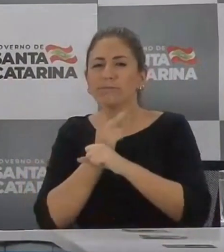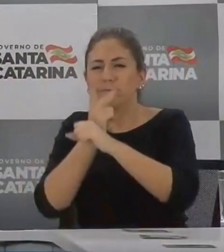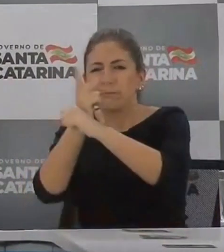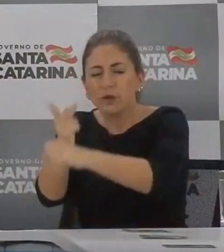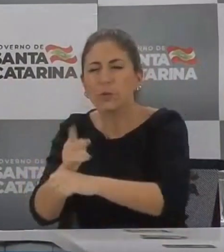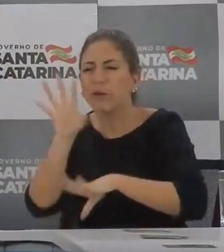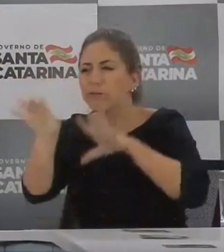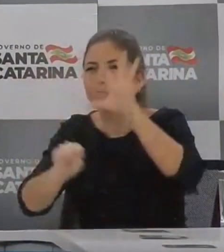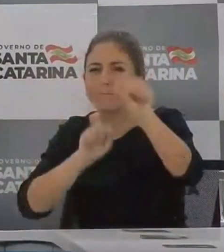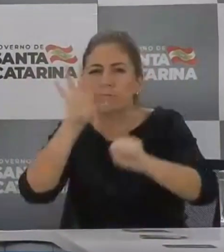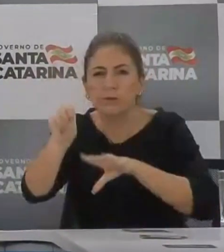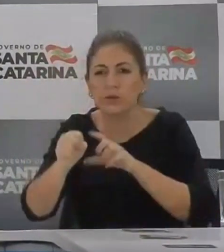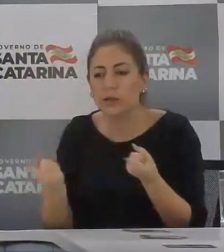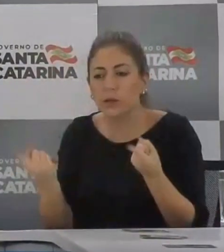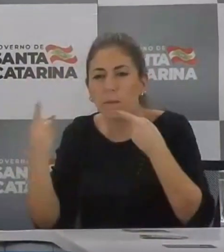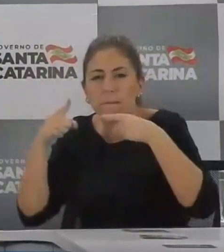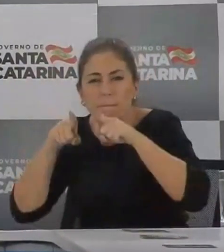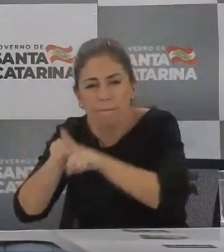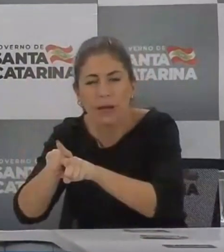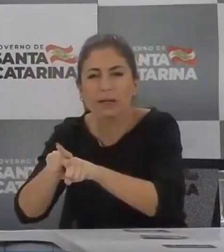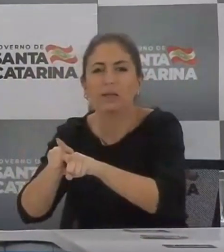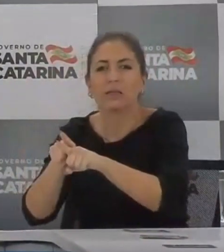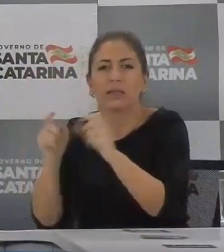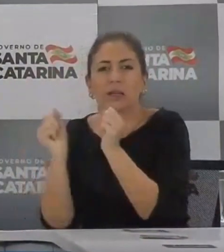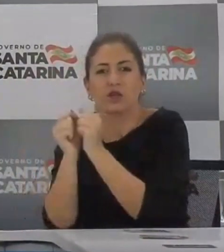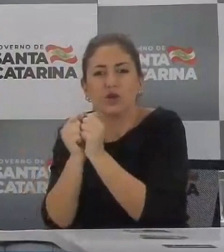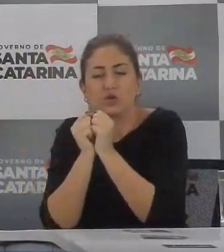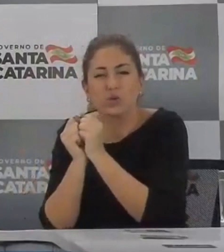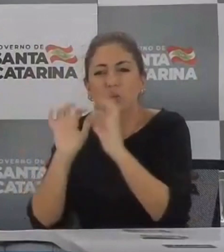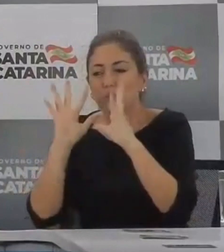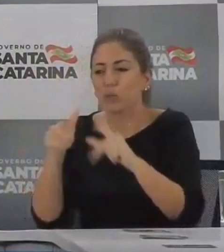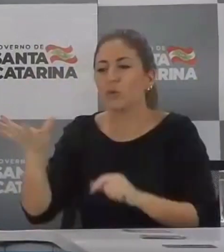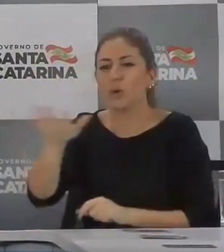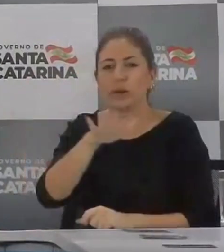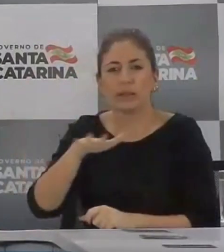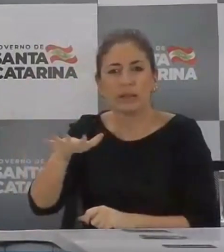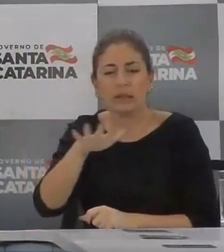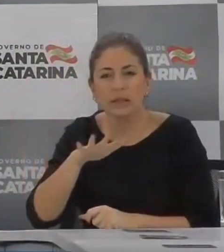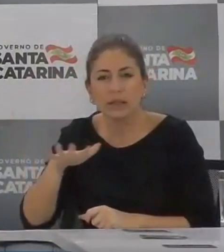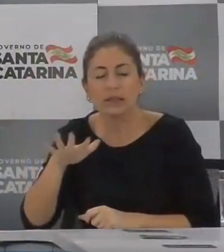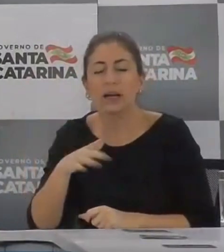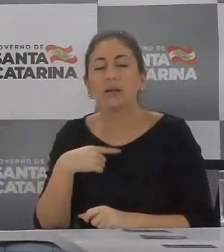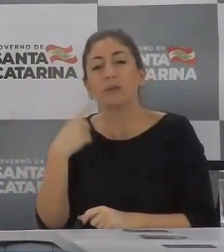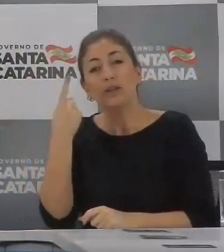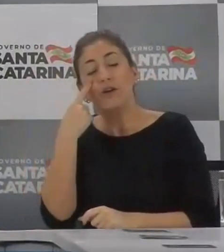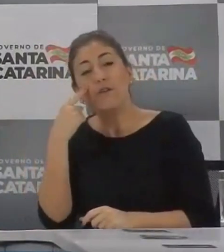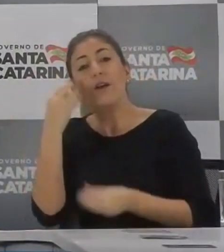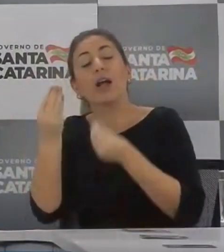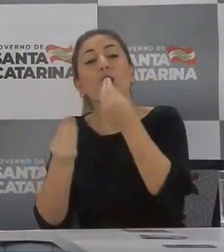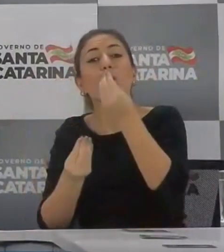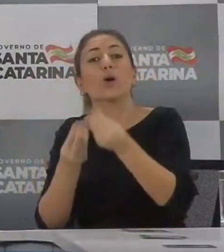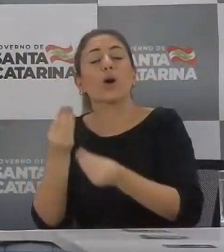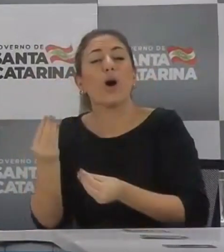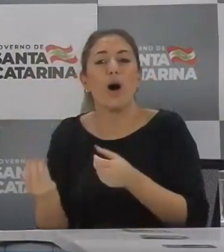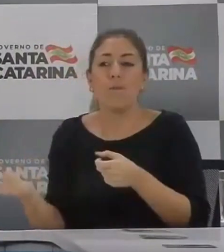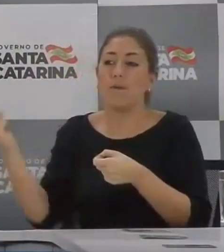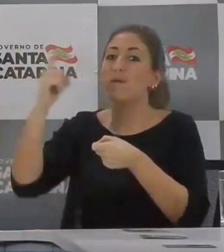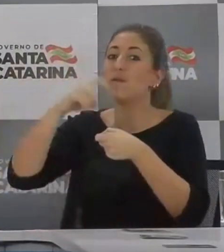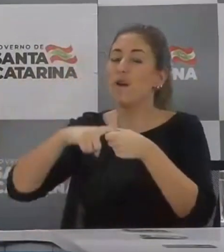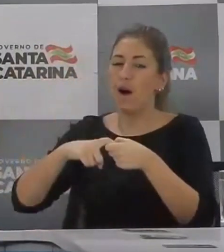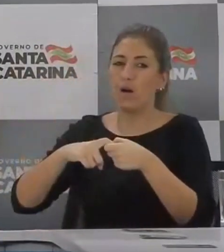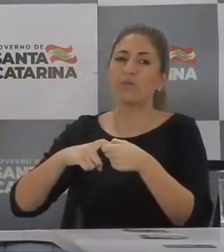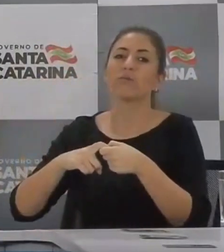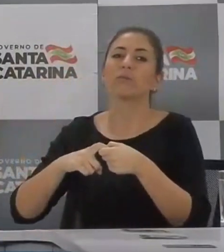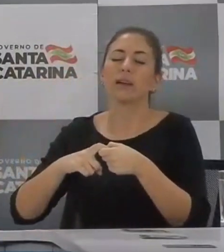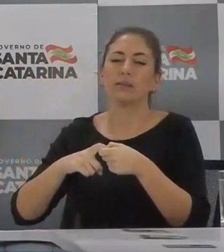os setores para que a gente possa ouvi-los e voltar então a termos, liberarmos as atividades produtivas em Santa